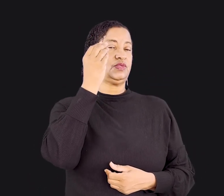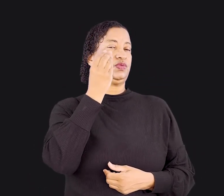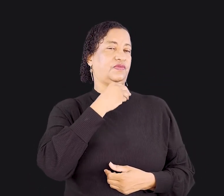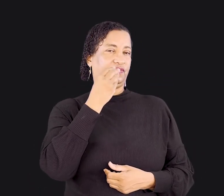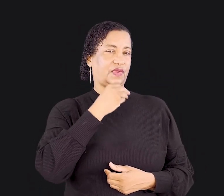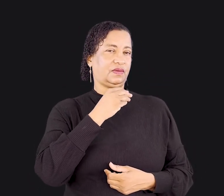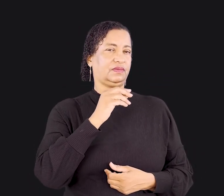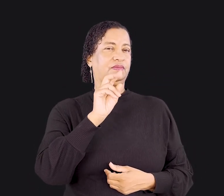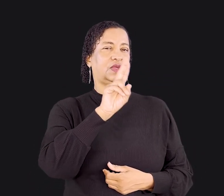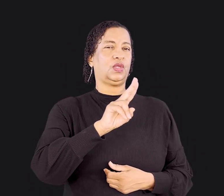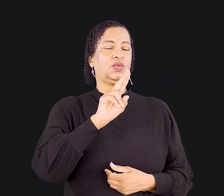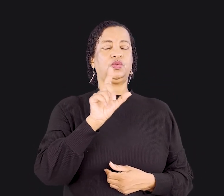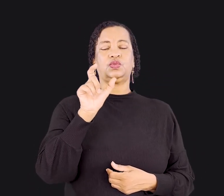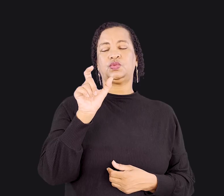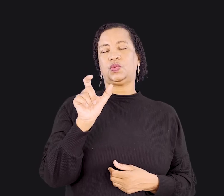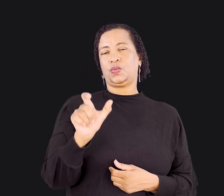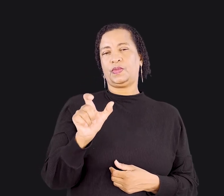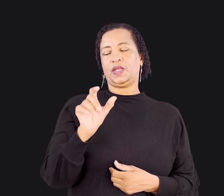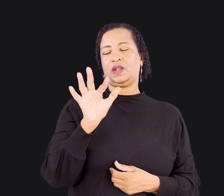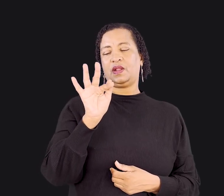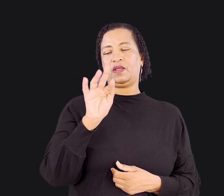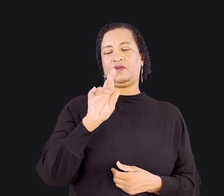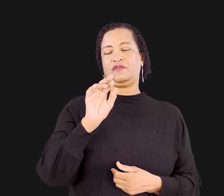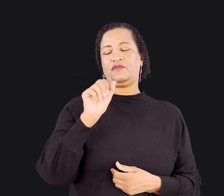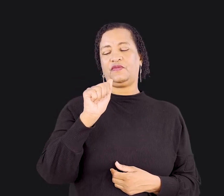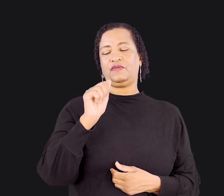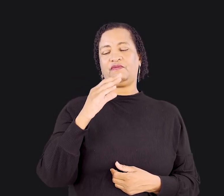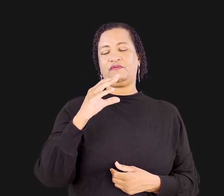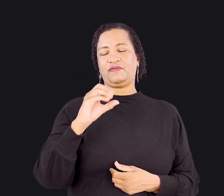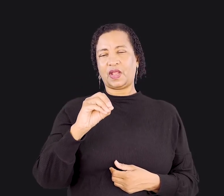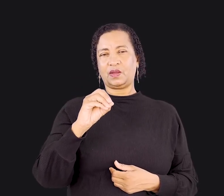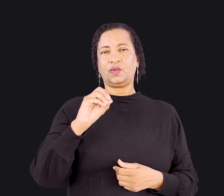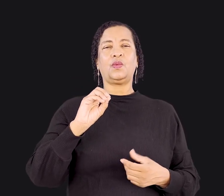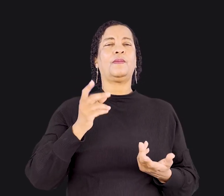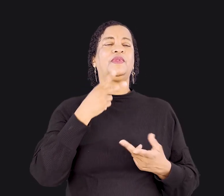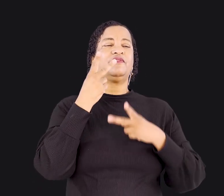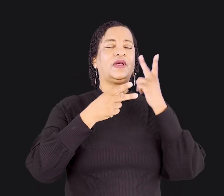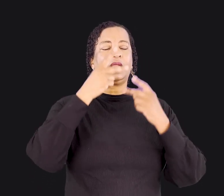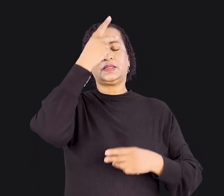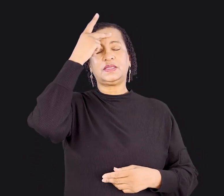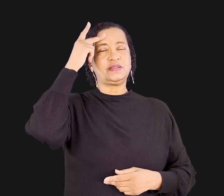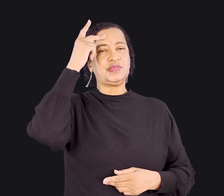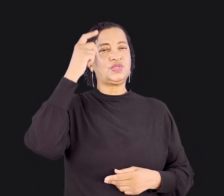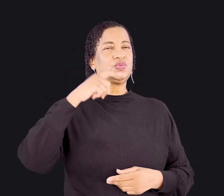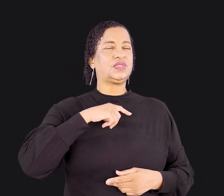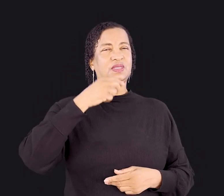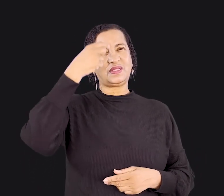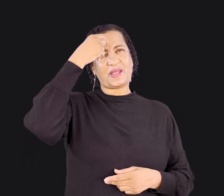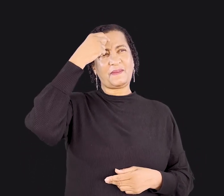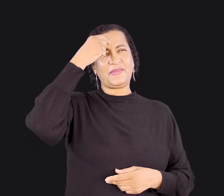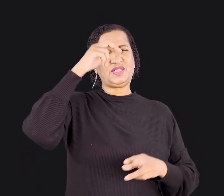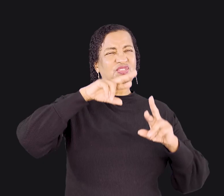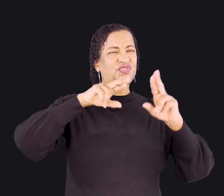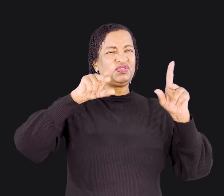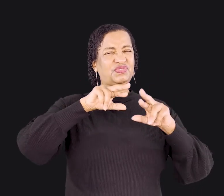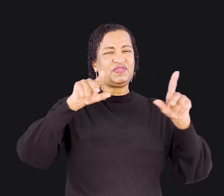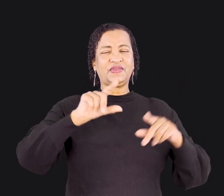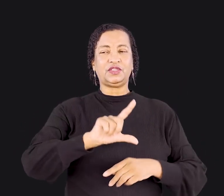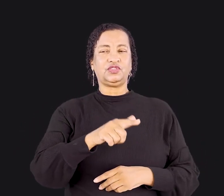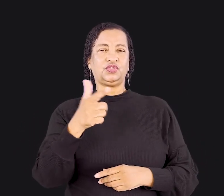usou o termo fraco, referindo-se a pessoas que não têm a mesma capacidade mental que outras. Deus pode ter abençoado você com uma